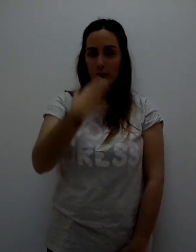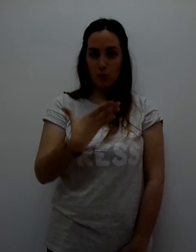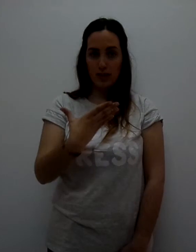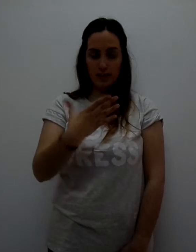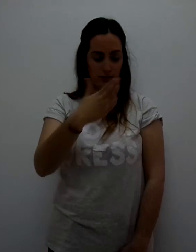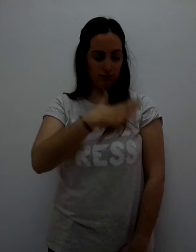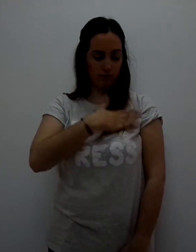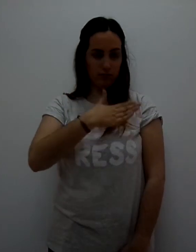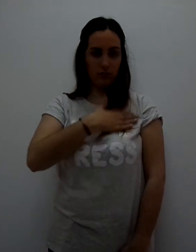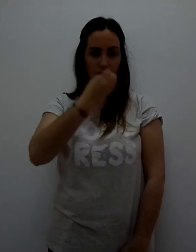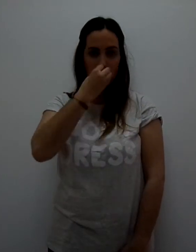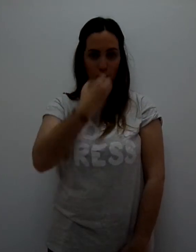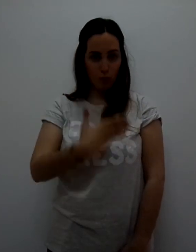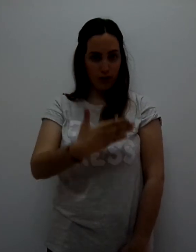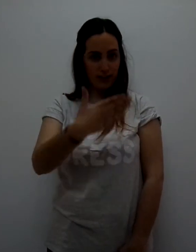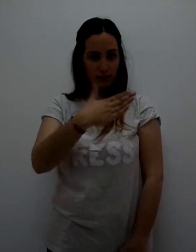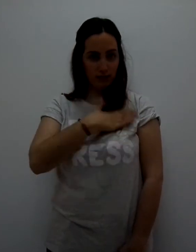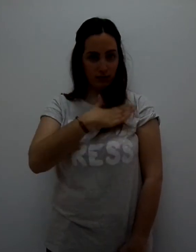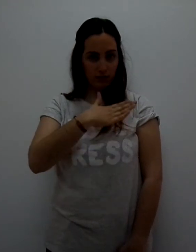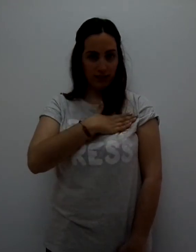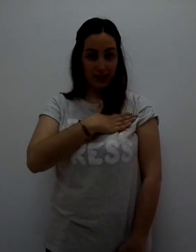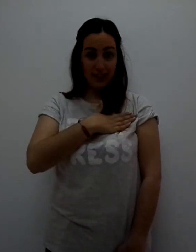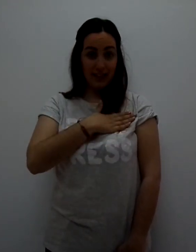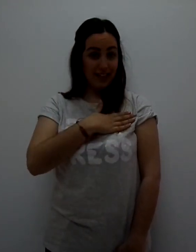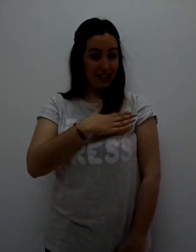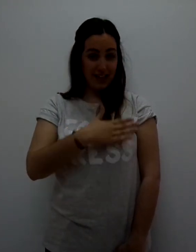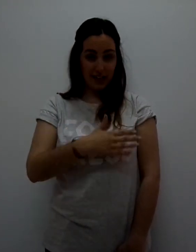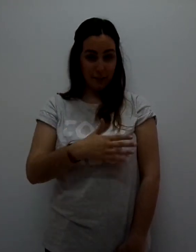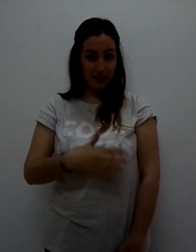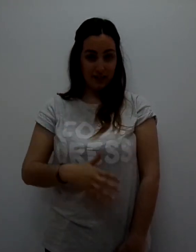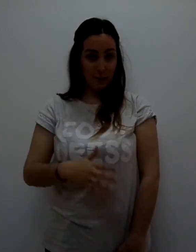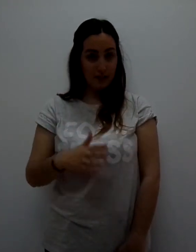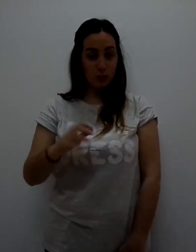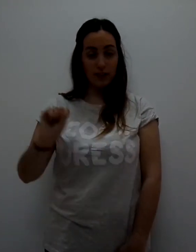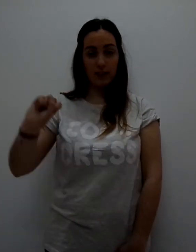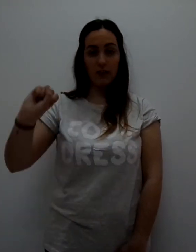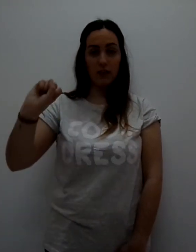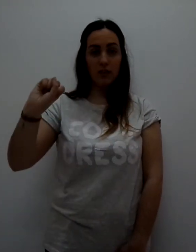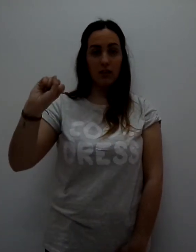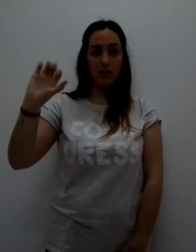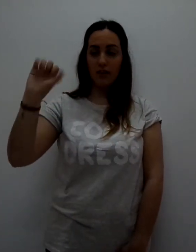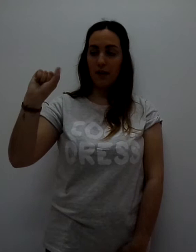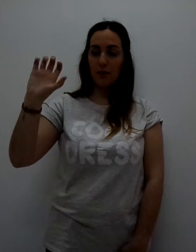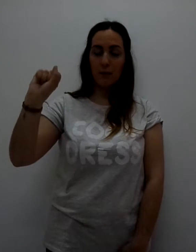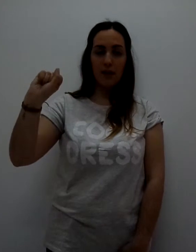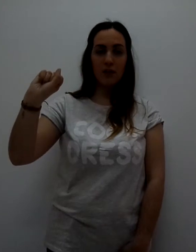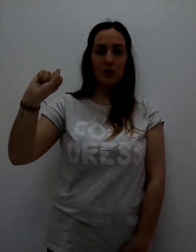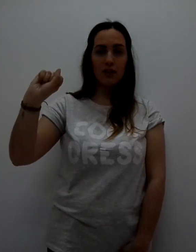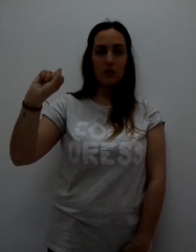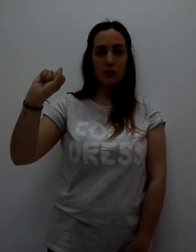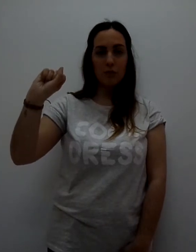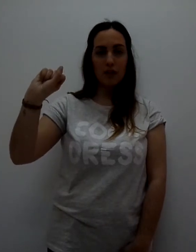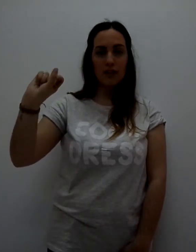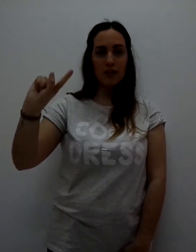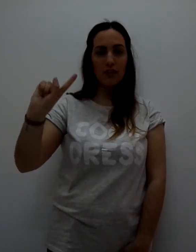Buena. Buena. La que más. La más buena. Cerramos la mano y subimos el índice.